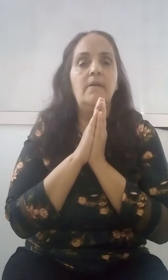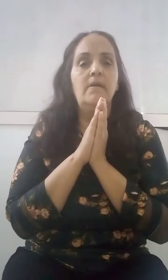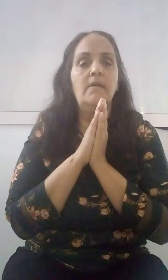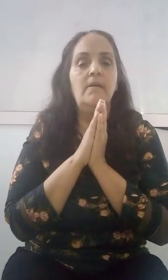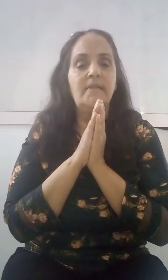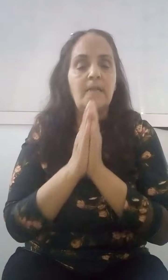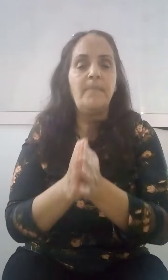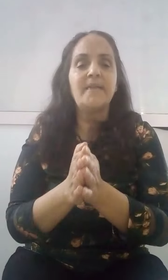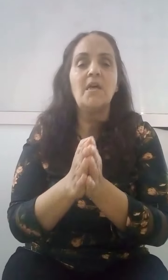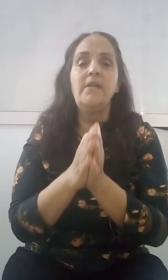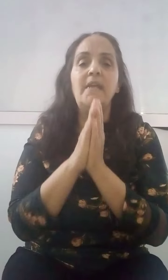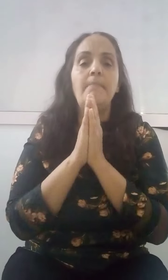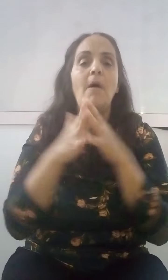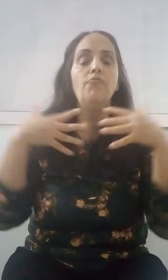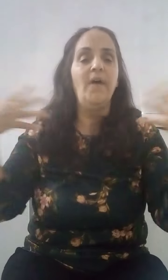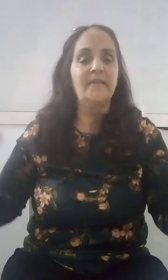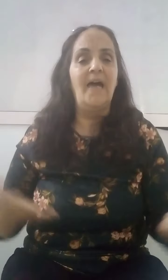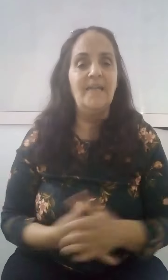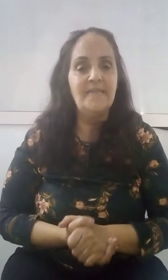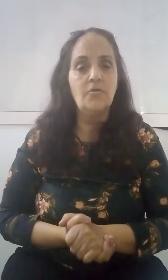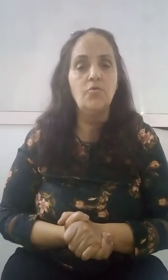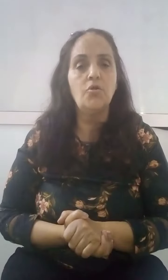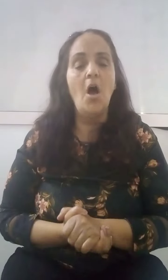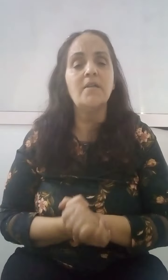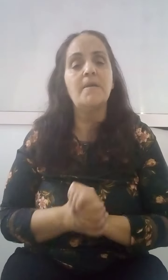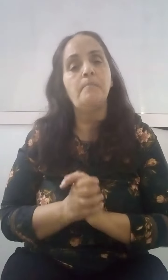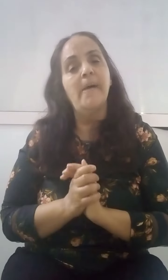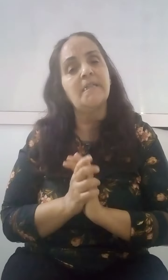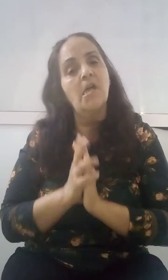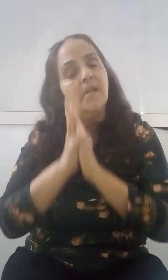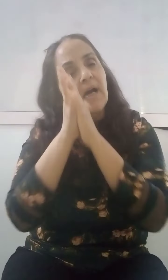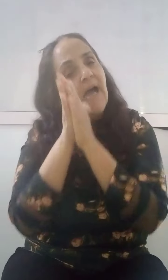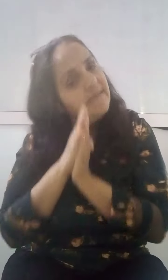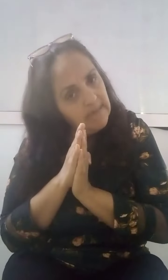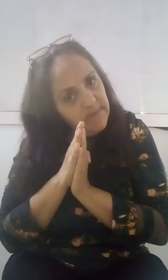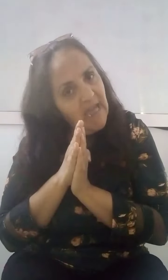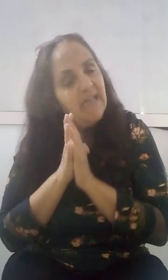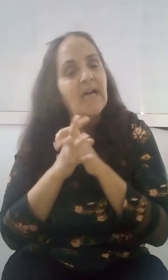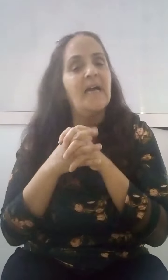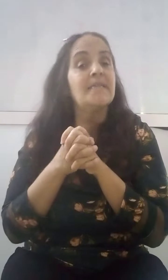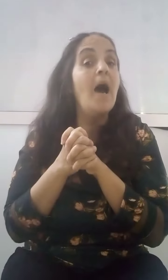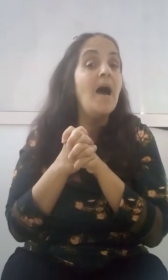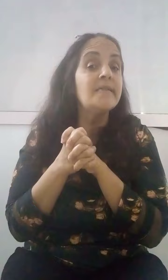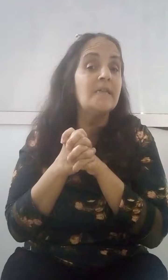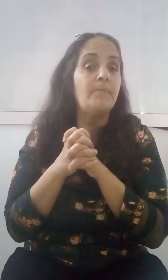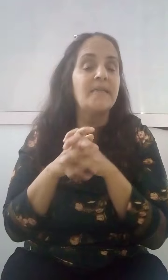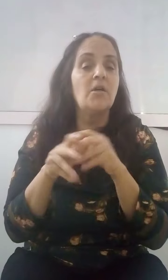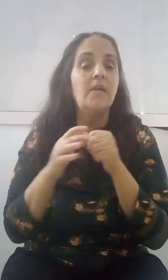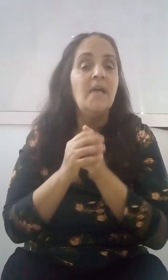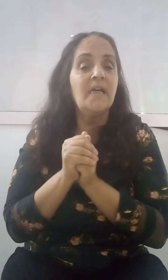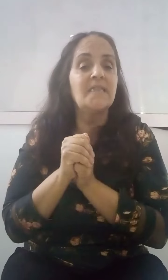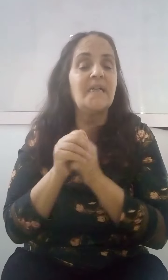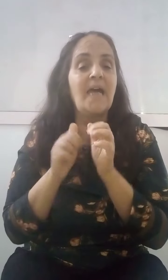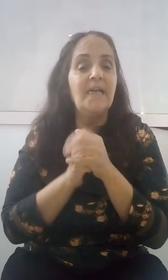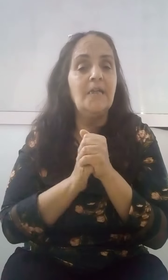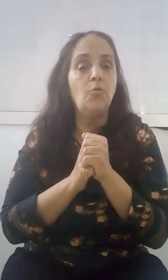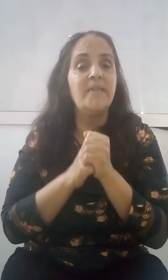كيف يمكن أن تتقل المساء للمحاجة قرصة في حالة صحة وبالي عجل الشخص من يجاوز